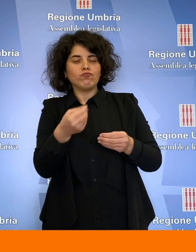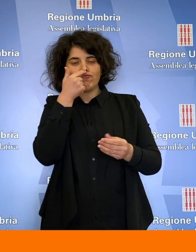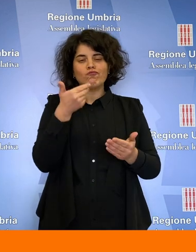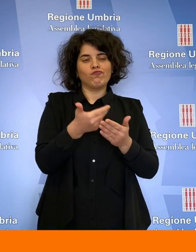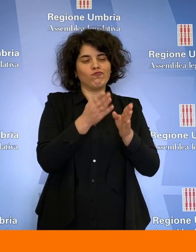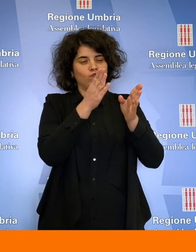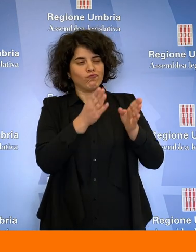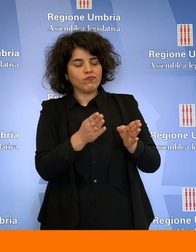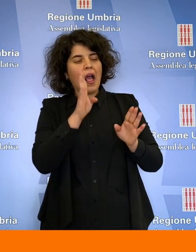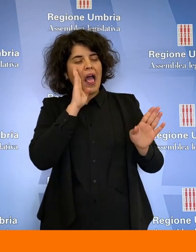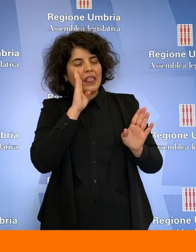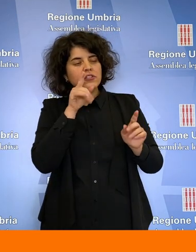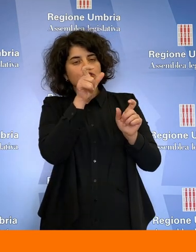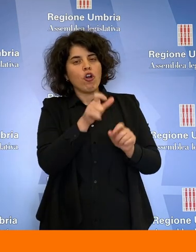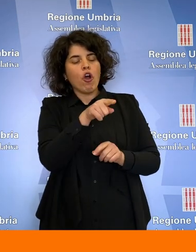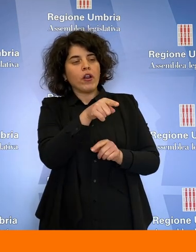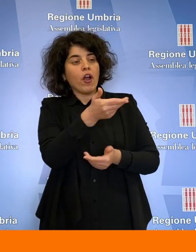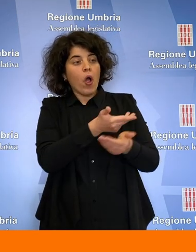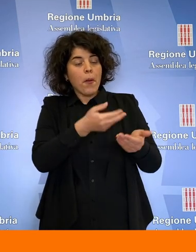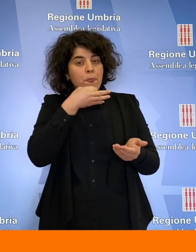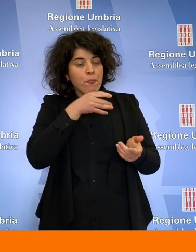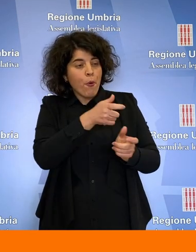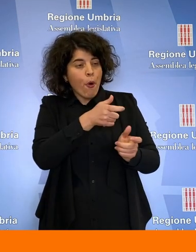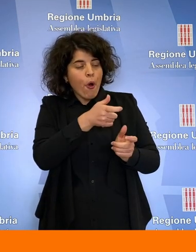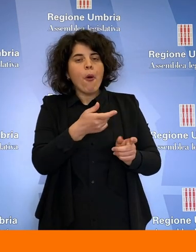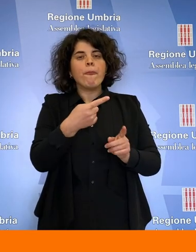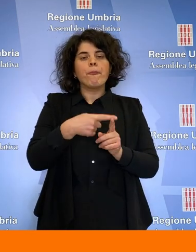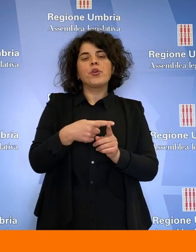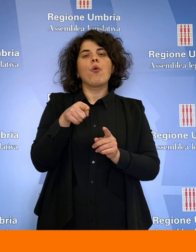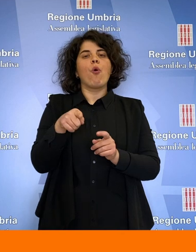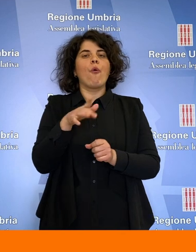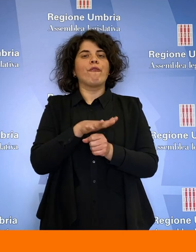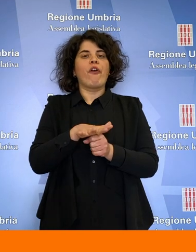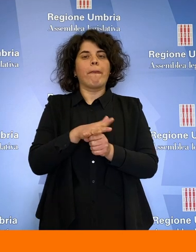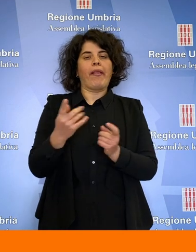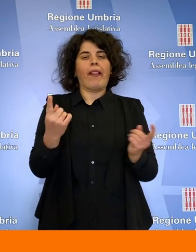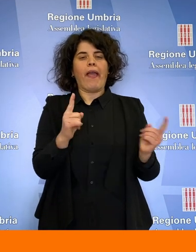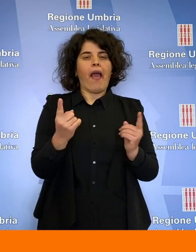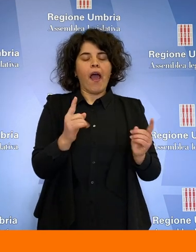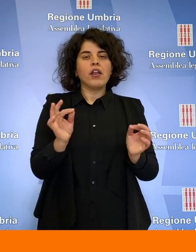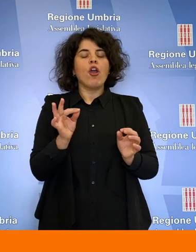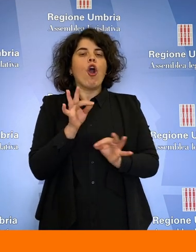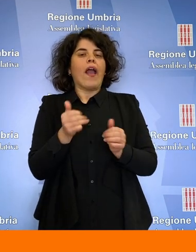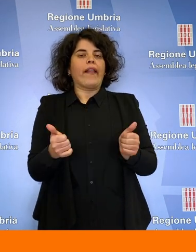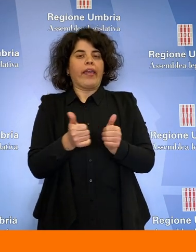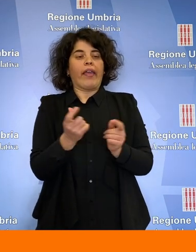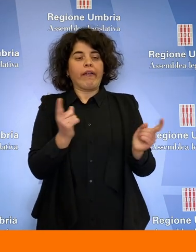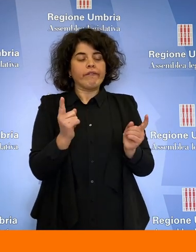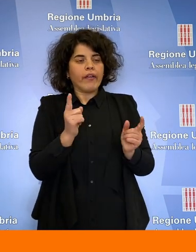prestata attenzione alla capacità del paziente di collaborare e al contributo dei familiari o di altri caregivers.